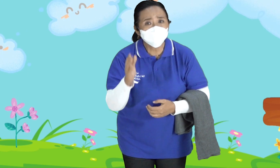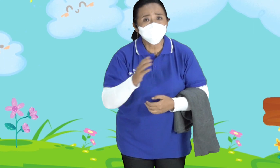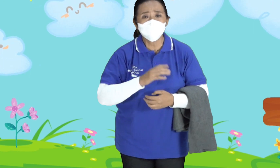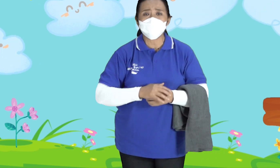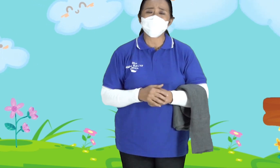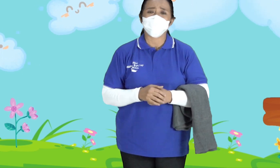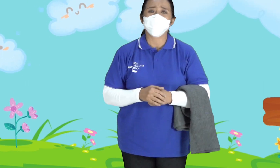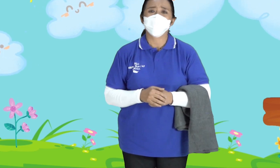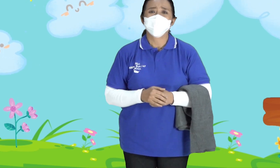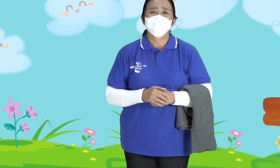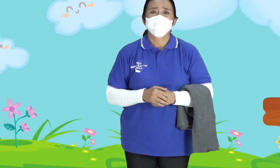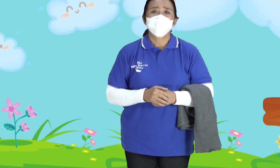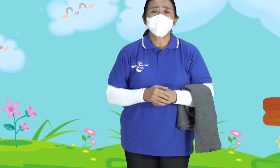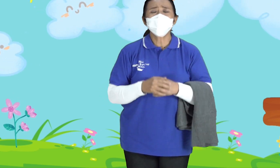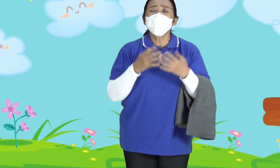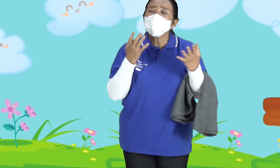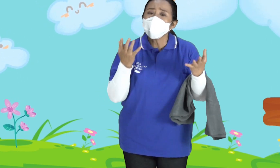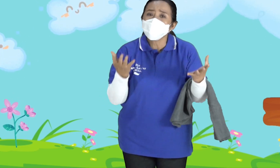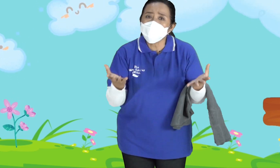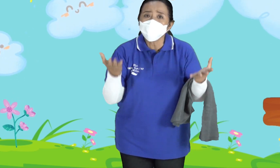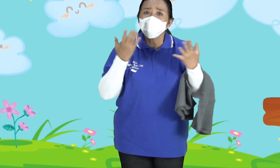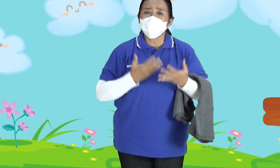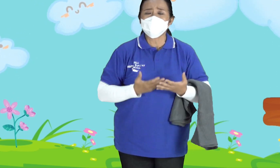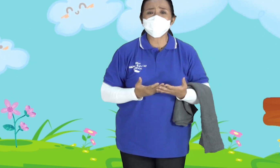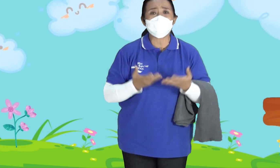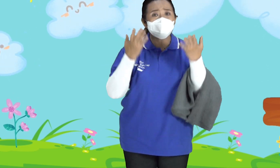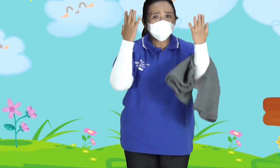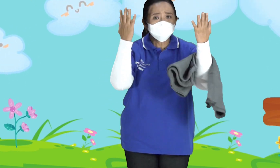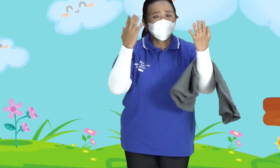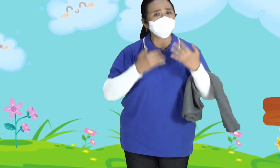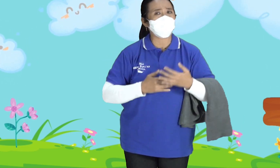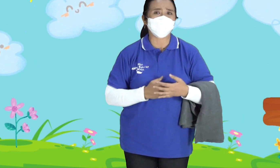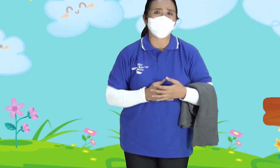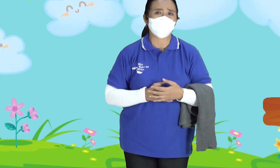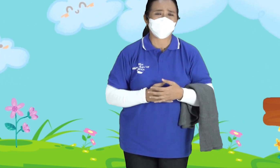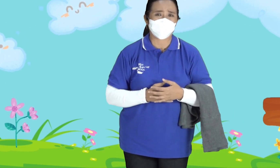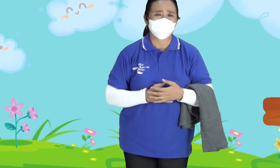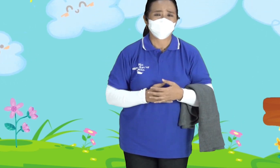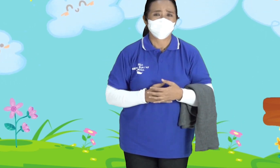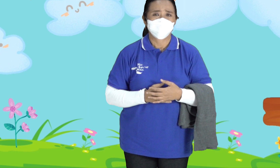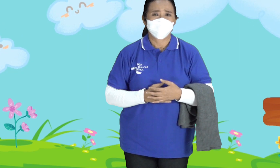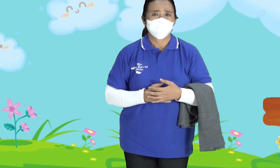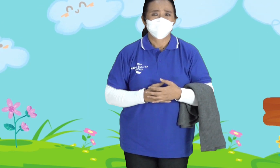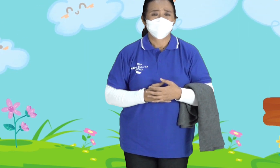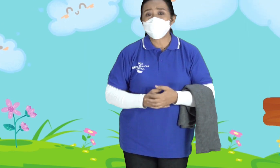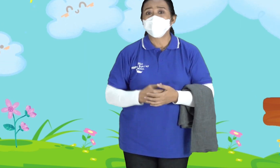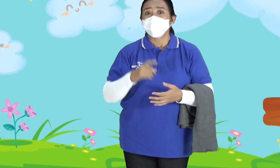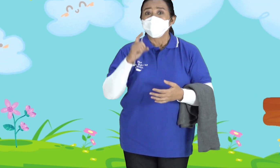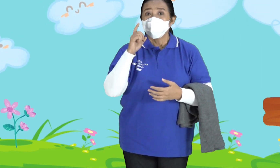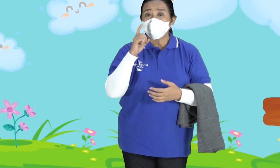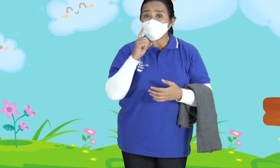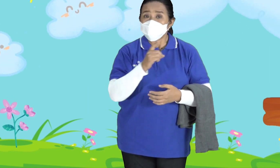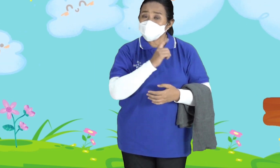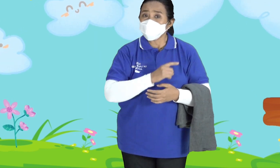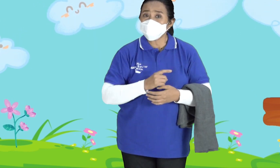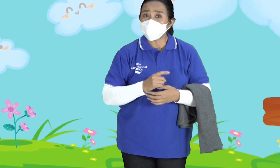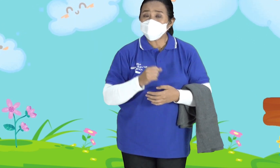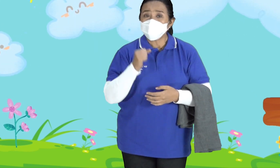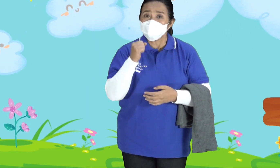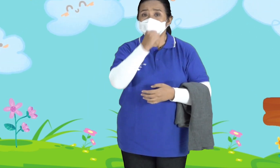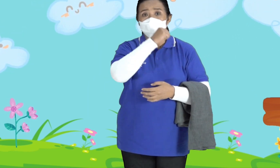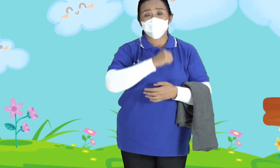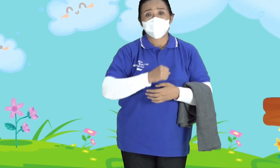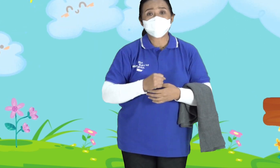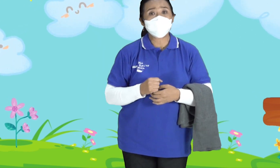Mengikut Tuhan Untuk menerima Anugerah Keselamatan Dari Tuhan Yesus Nah Oleh sebab itu